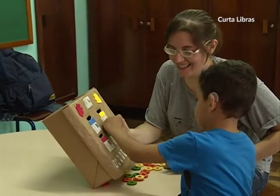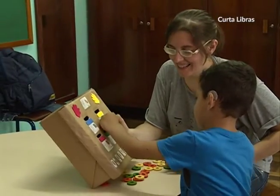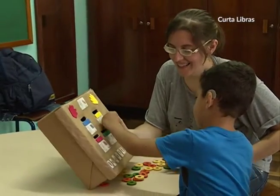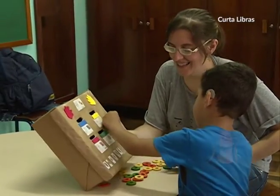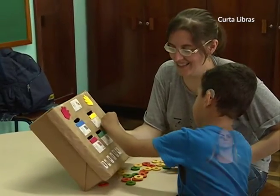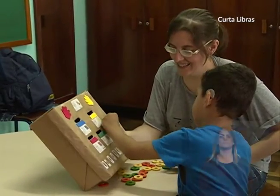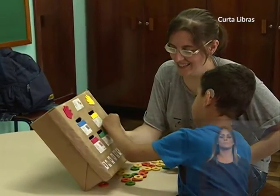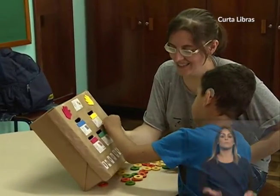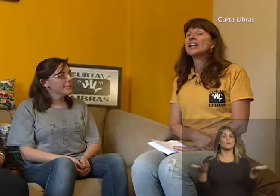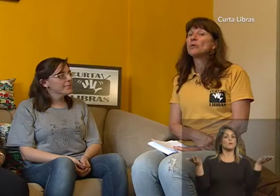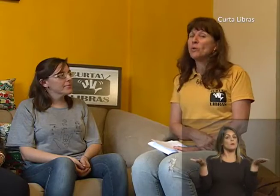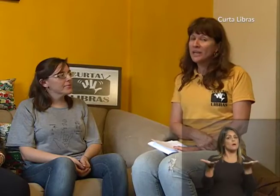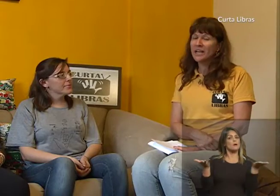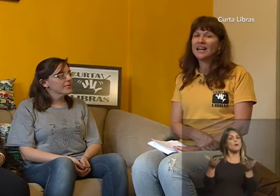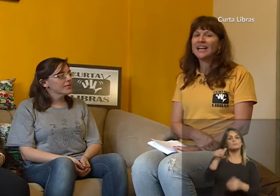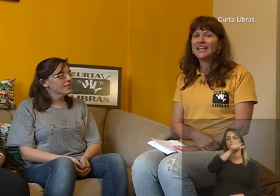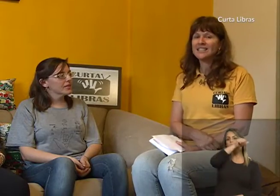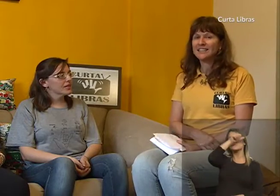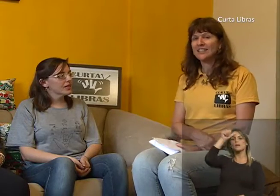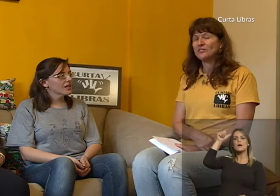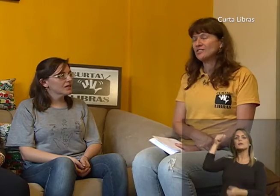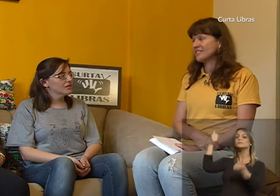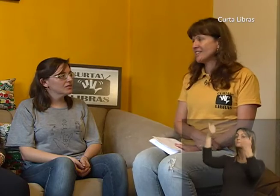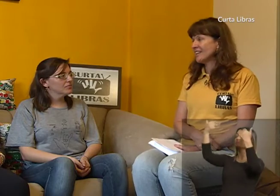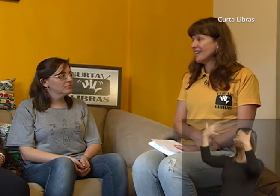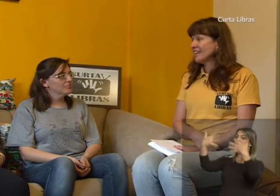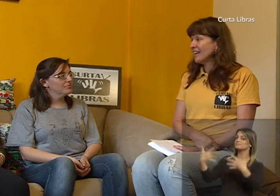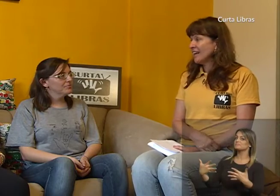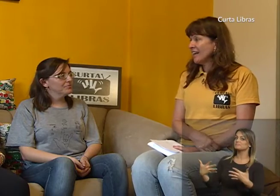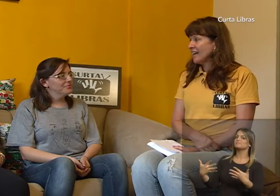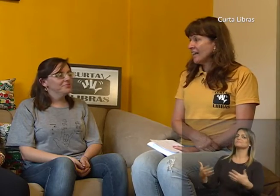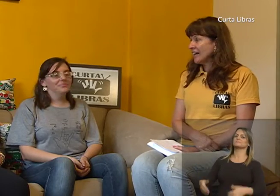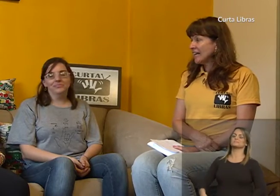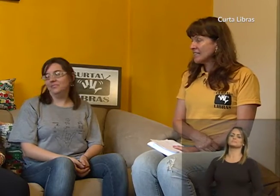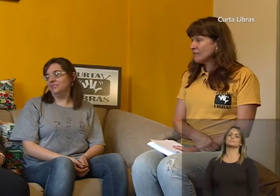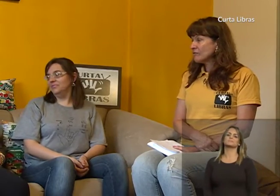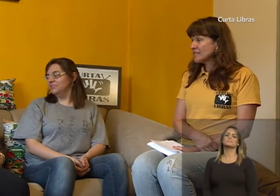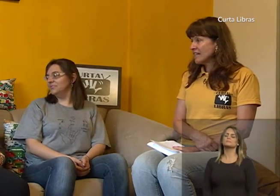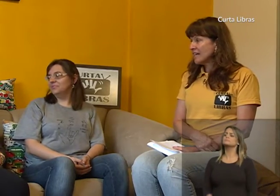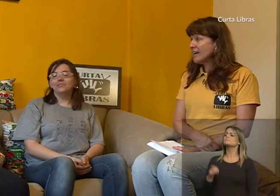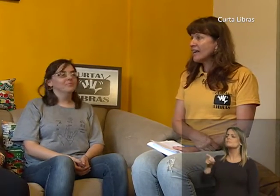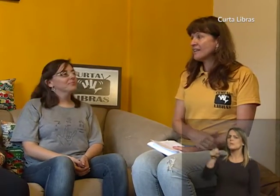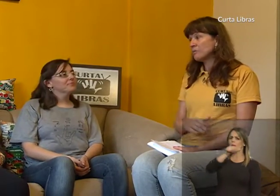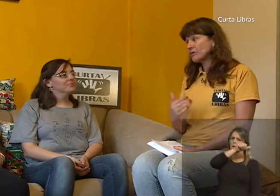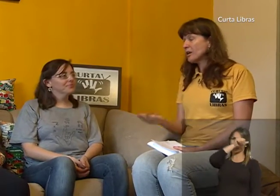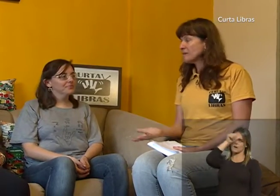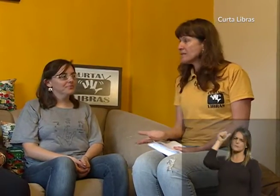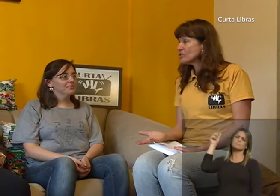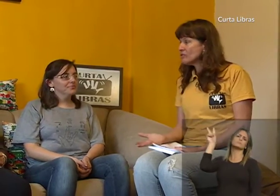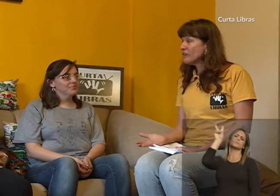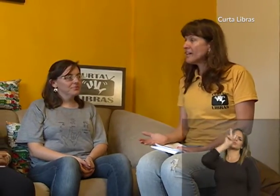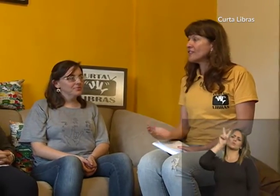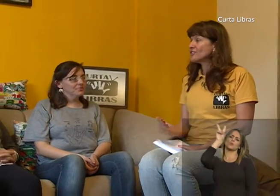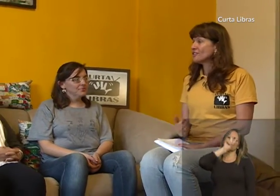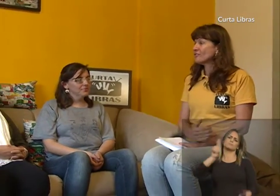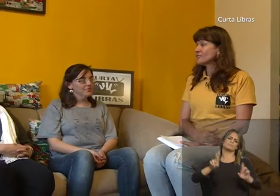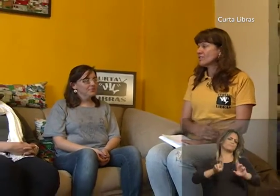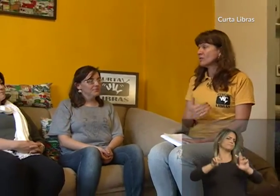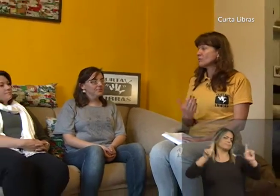Vamos ver o que a Carilissa tem a nos dizer. Carilissa, você tem uma história bastante diferente. Você já nos